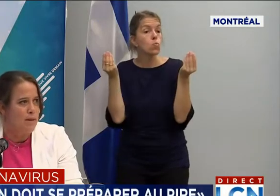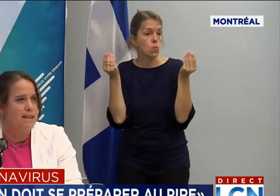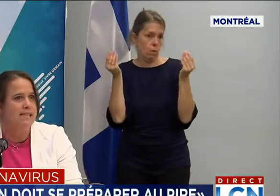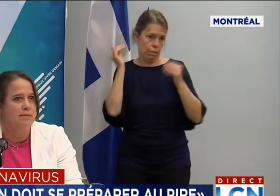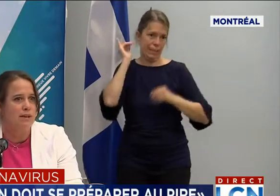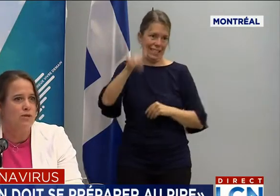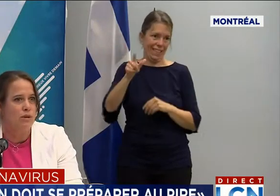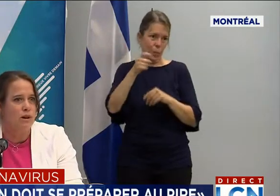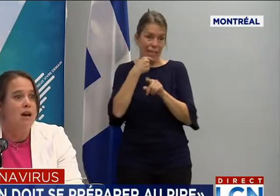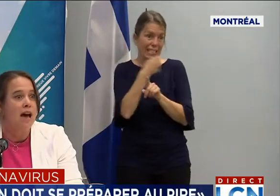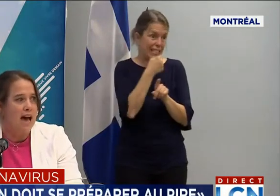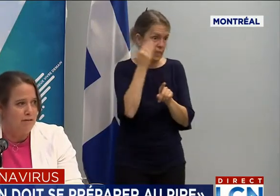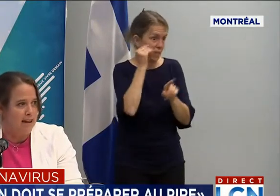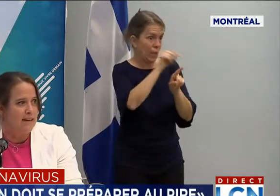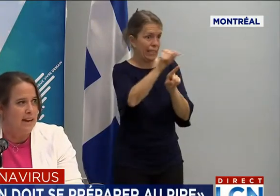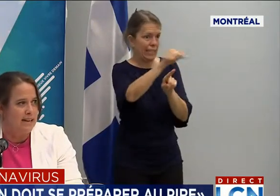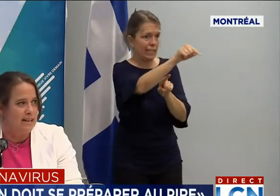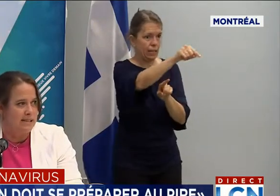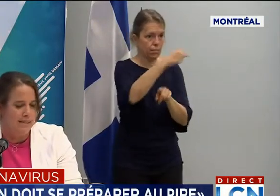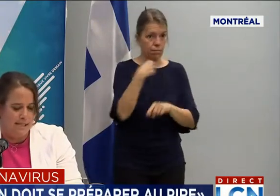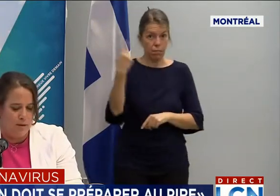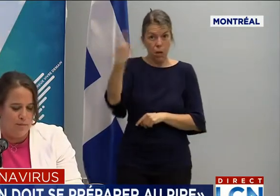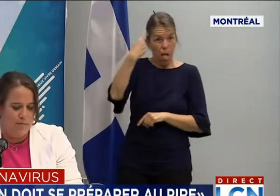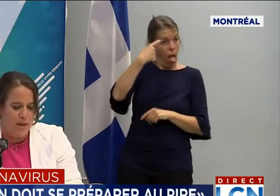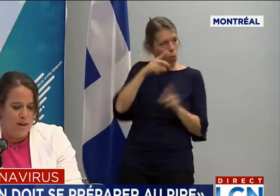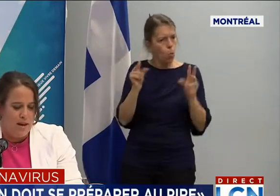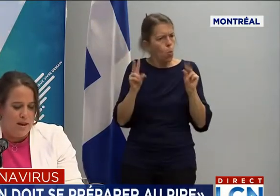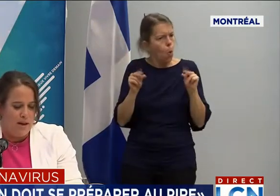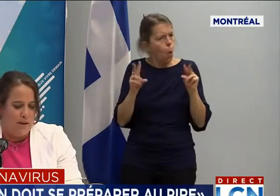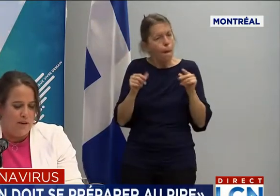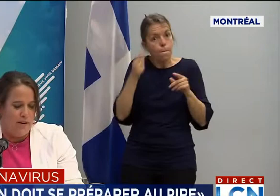capables d'accompagner ces milieux-là à freiner la transmission.